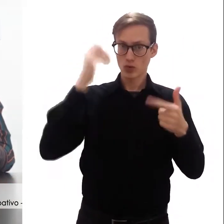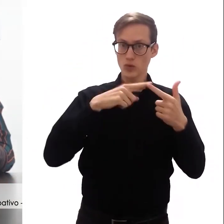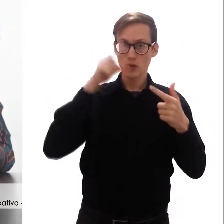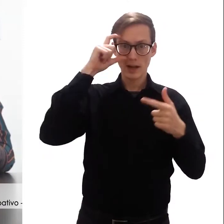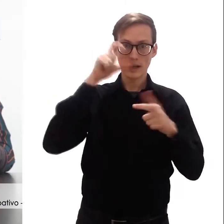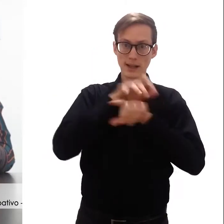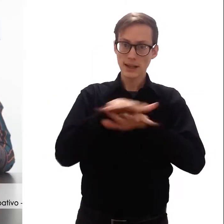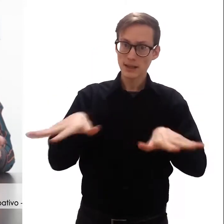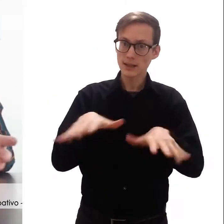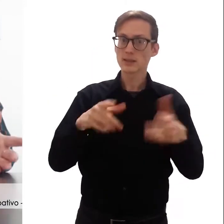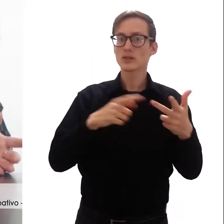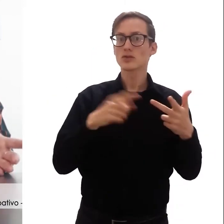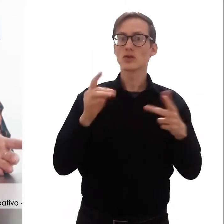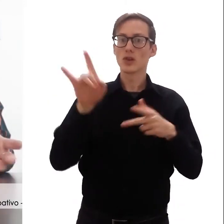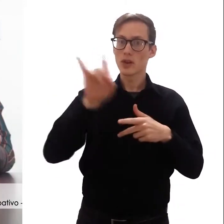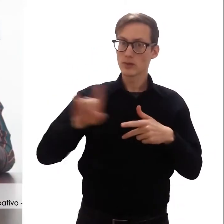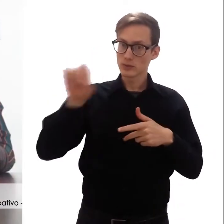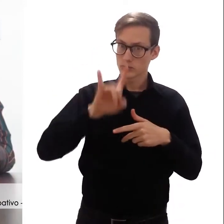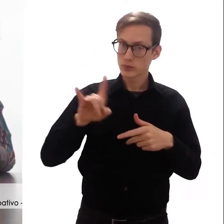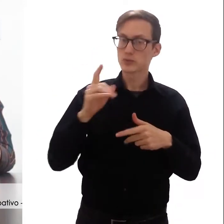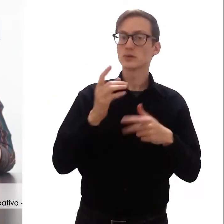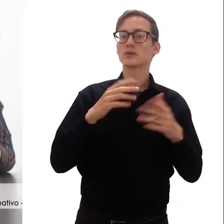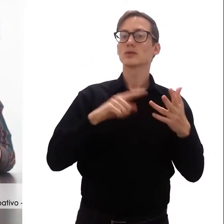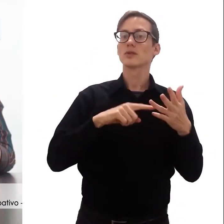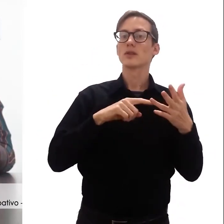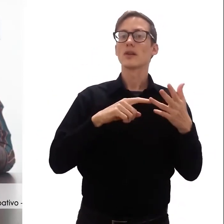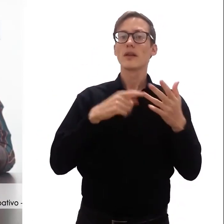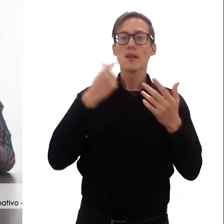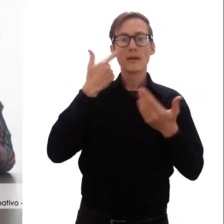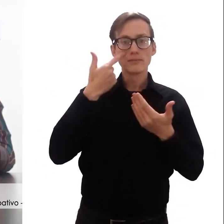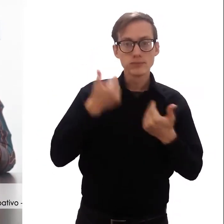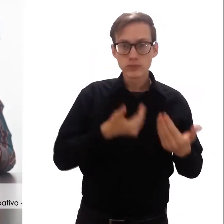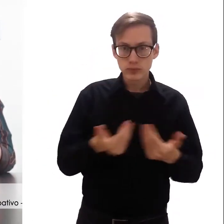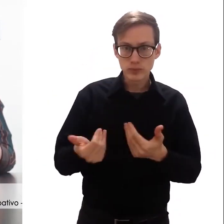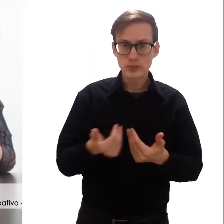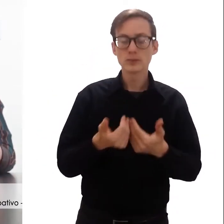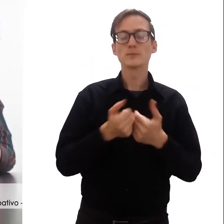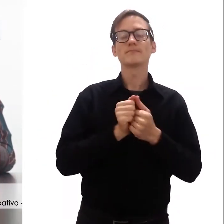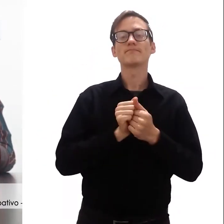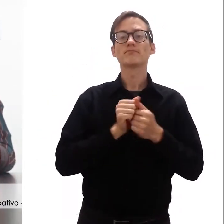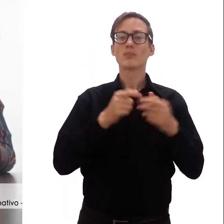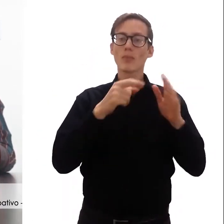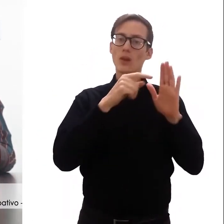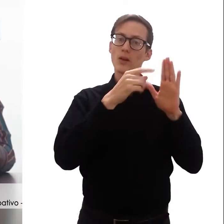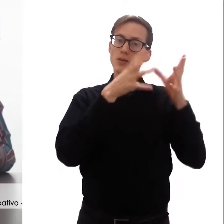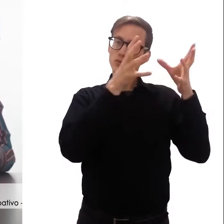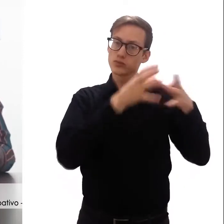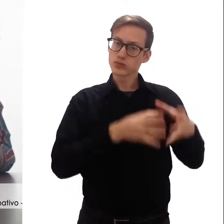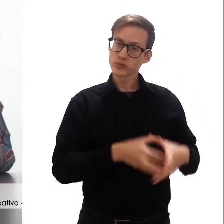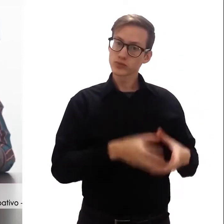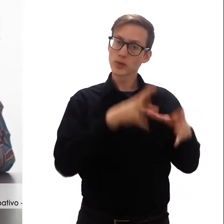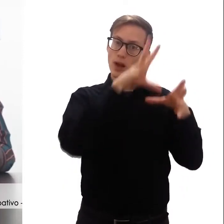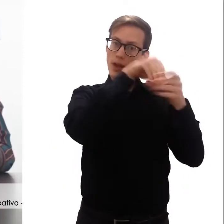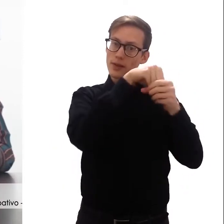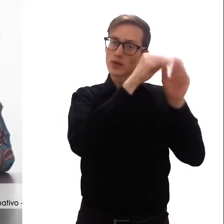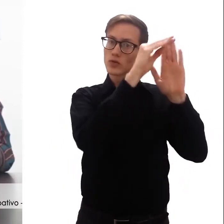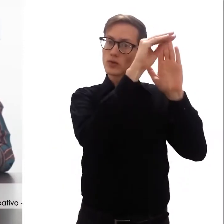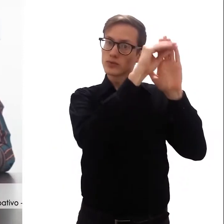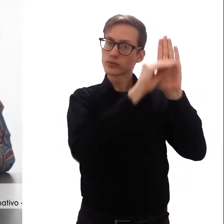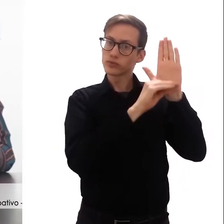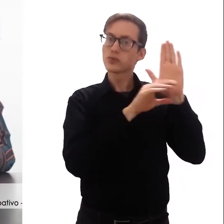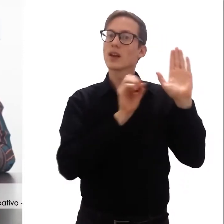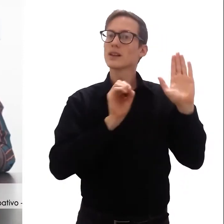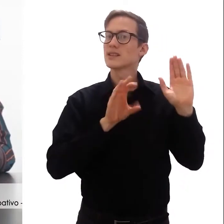extensión, académica e investigación. Dentro de cada uno de ellos hay una lista de ejes que hemos llamado más precisamente